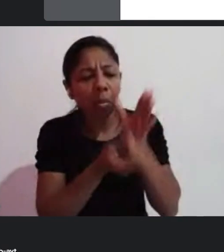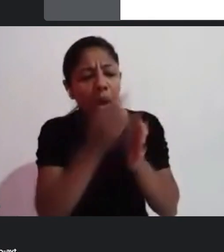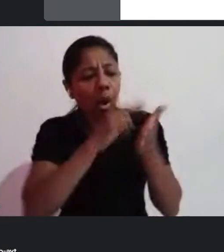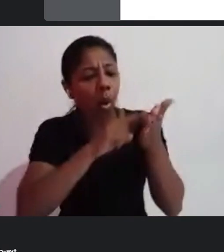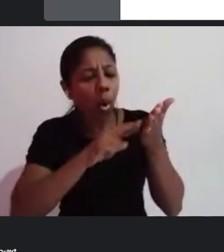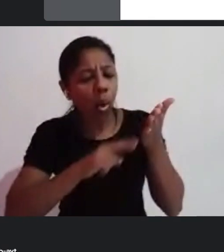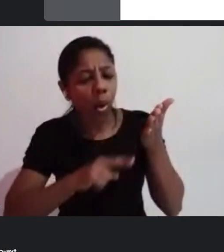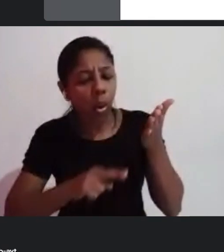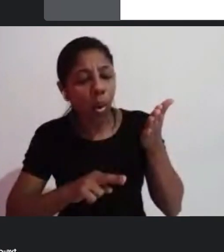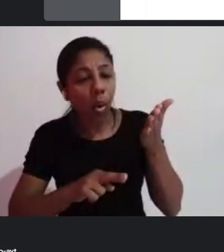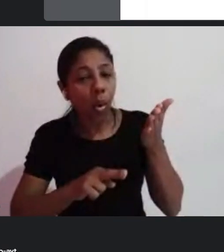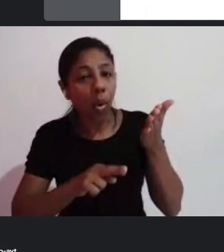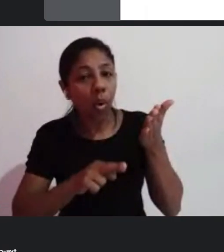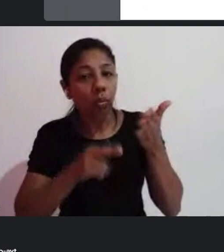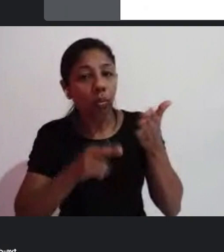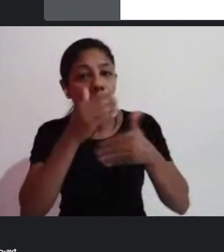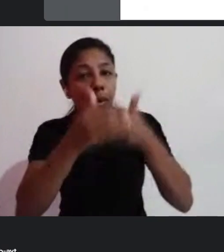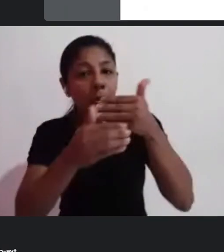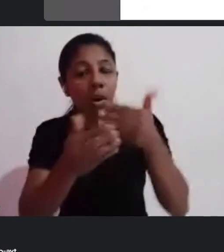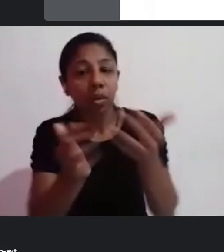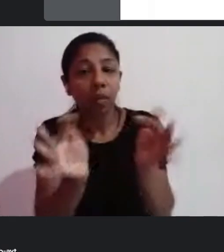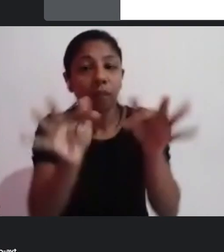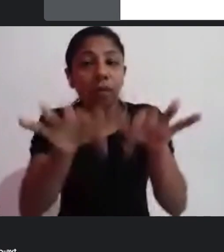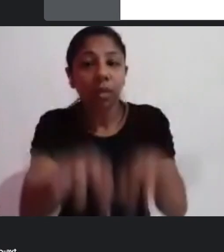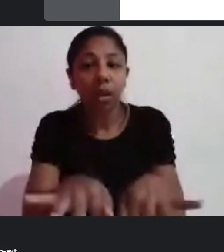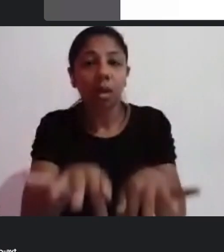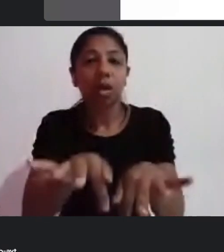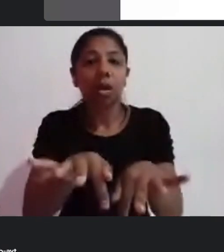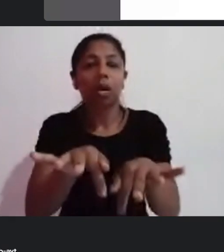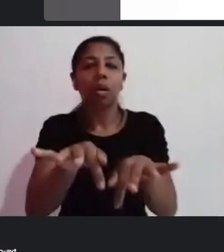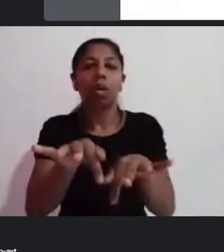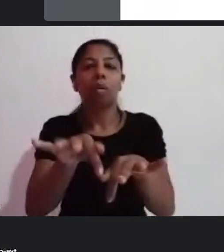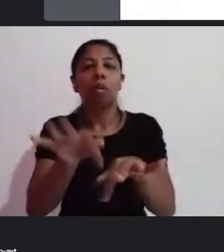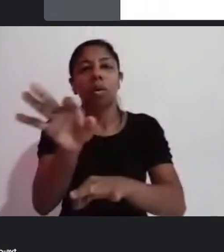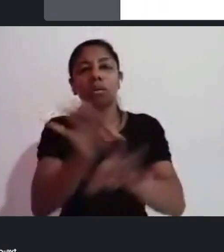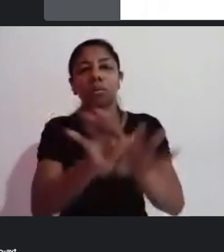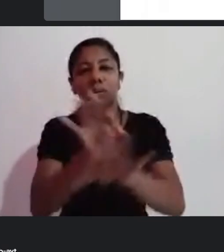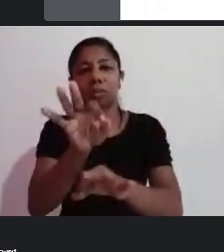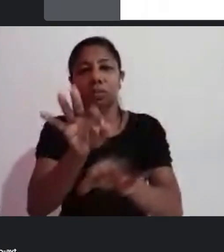a finalização da obra, a montagem. Aqui a gente tem